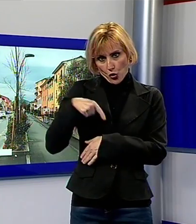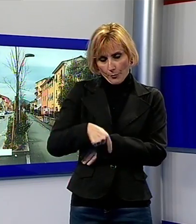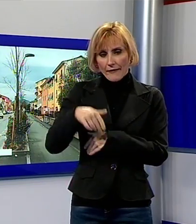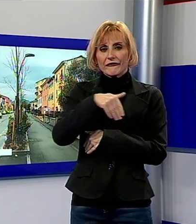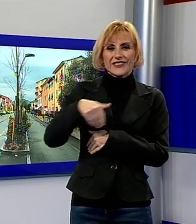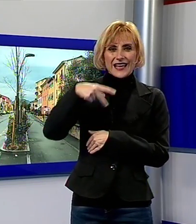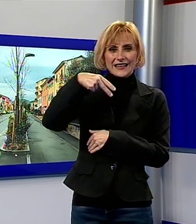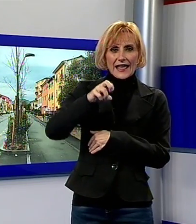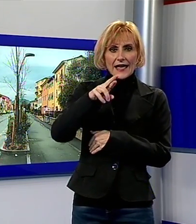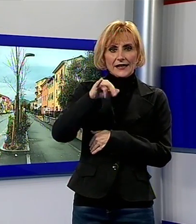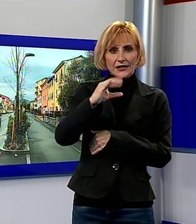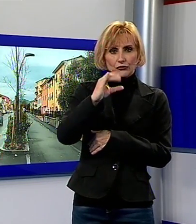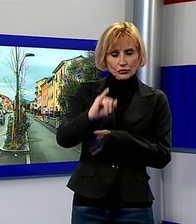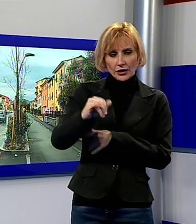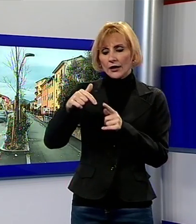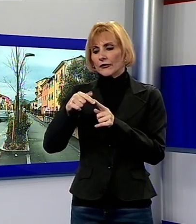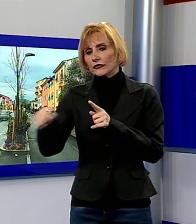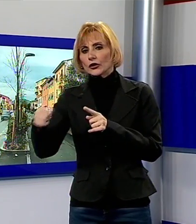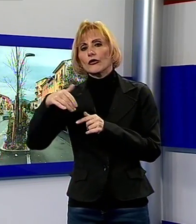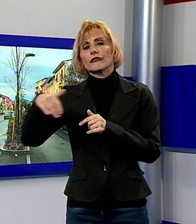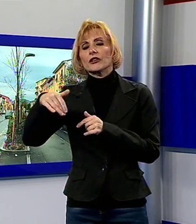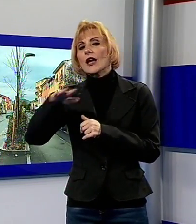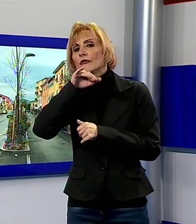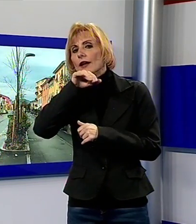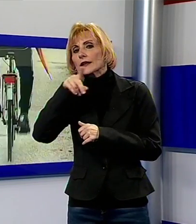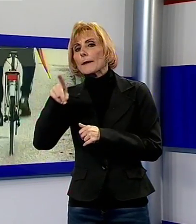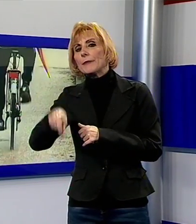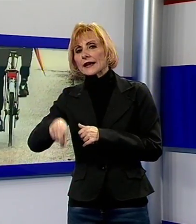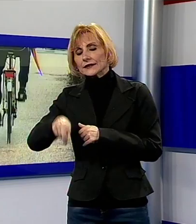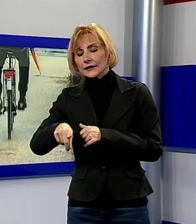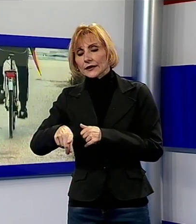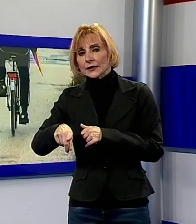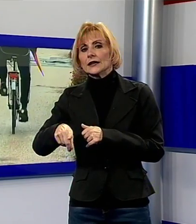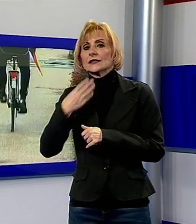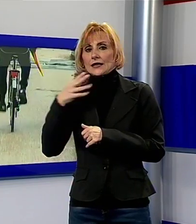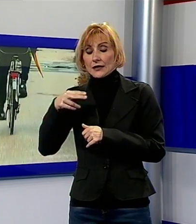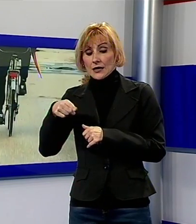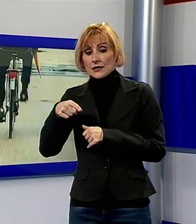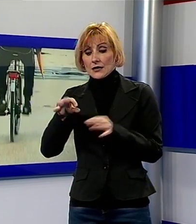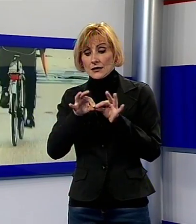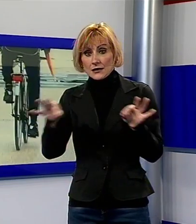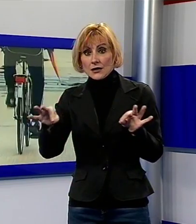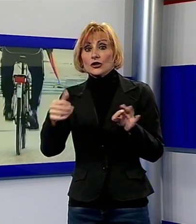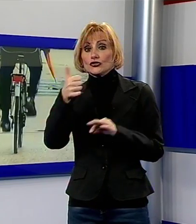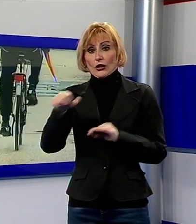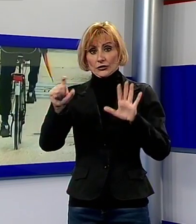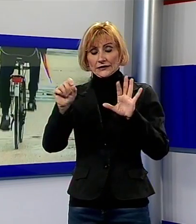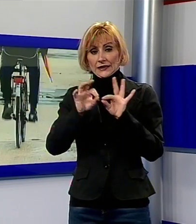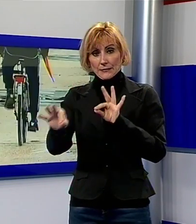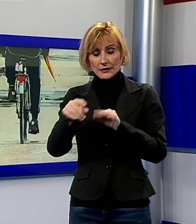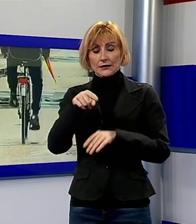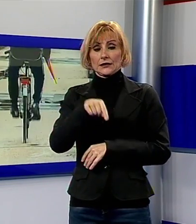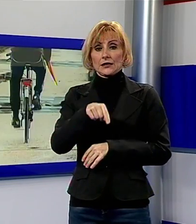via Nerici e via Vecchia Pardini a Sant'Anna per complessivi 170 metri di lunghezza. L'intervento è stato